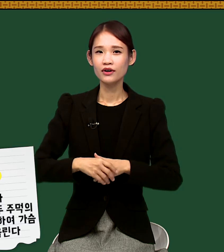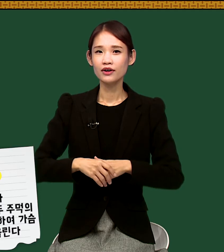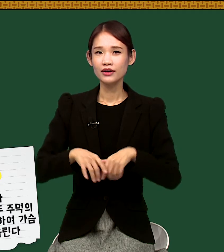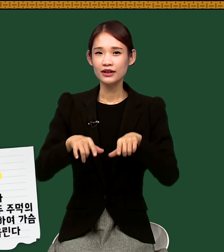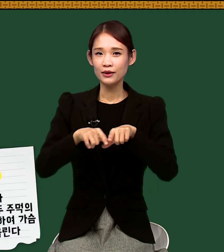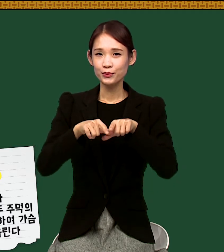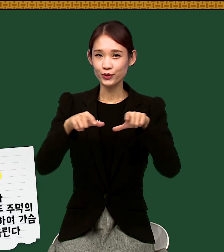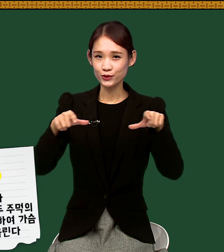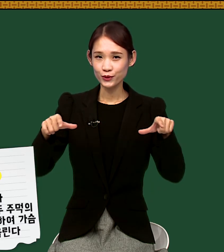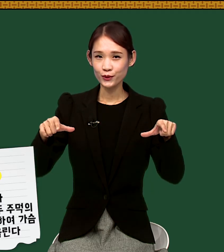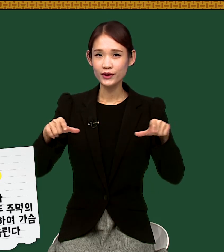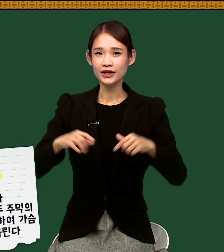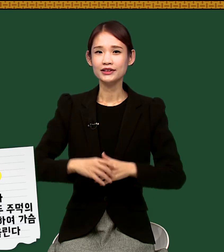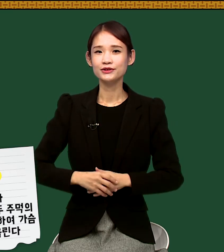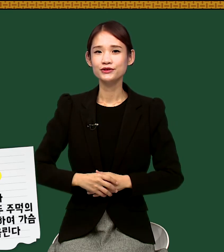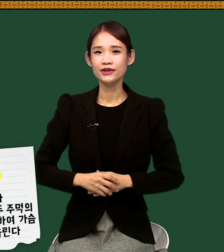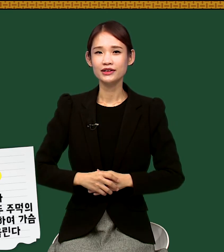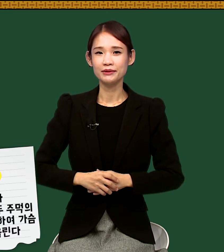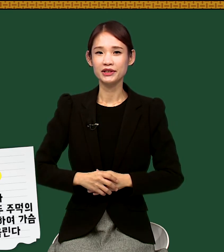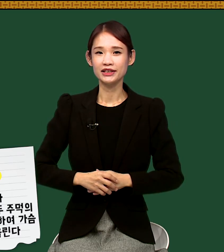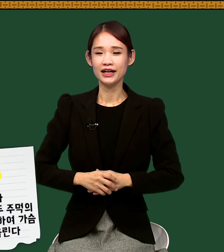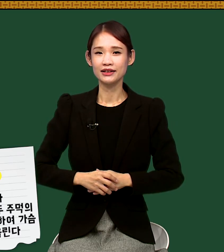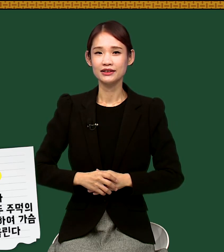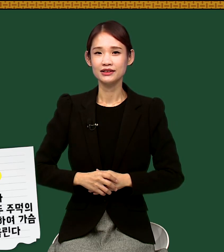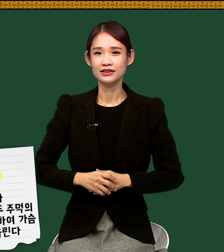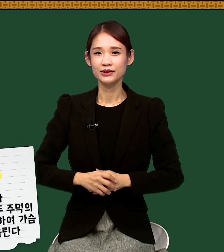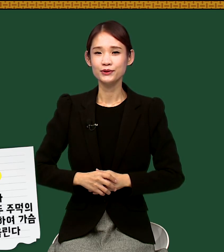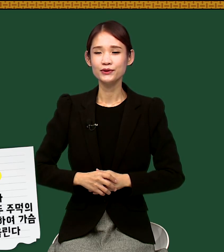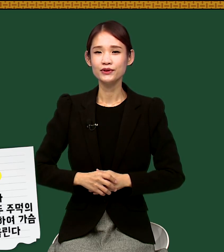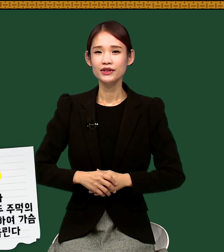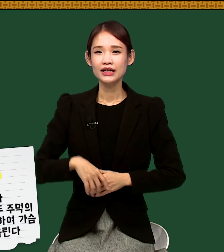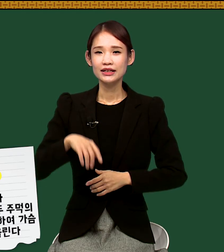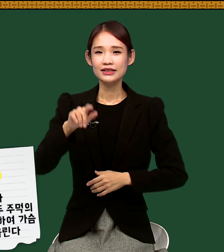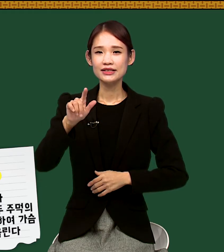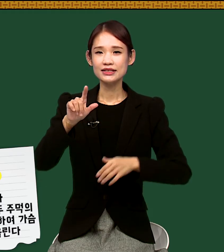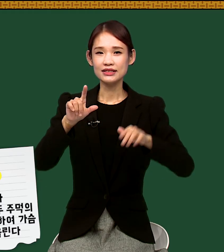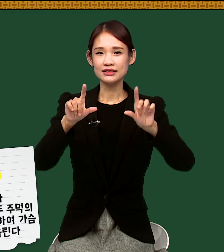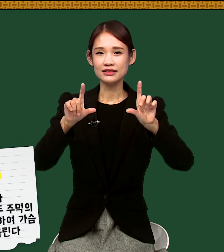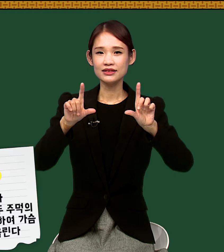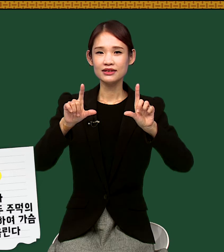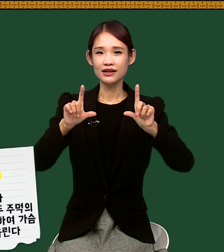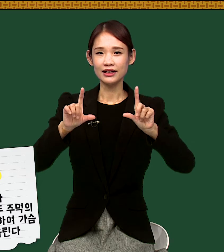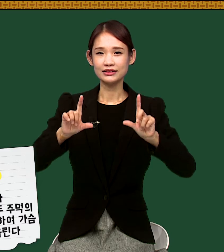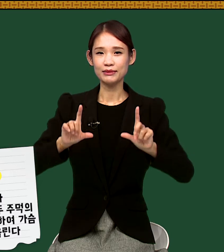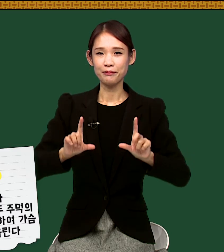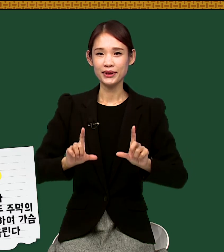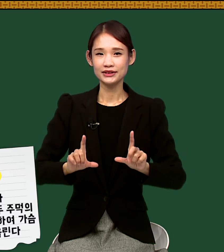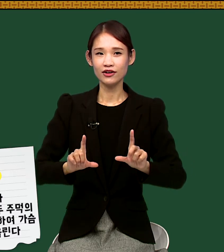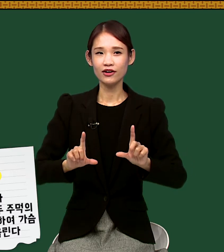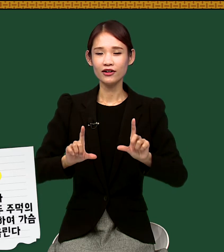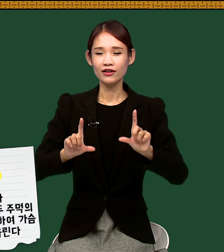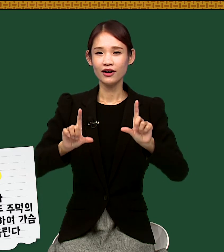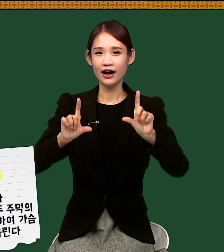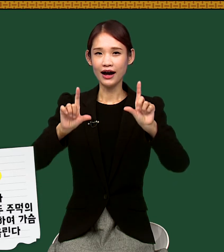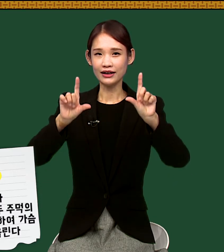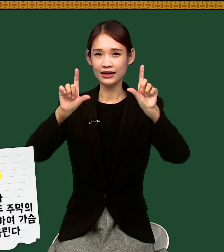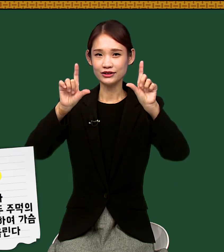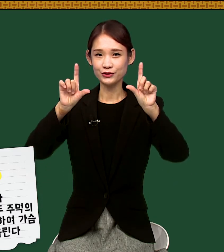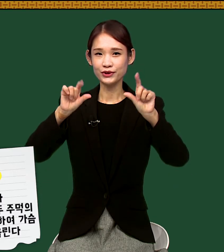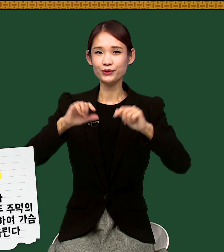보통이라는 수어가 됩니다. 그리고 일지, 이지를 가슴 앞에서 아래에서 위로